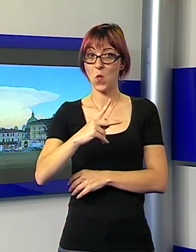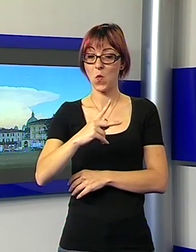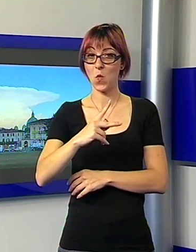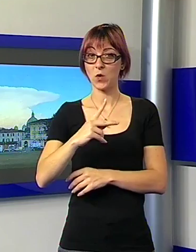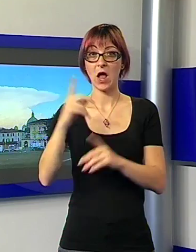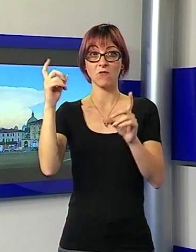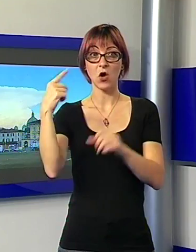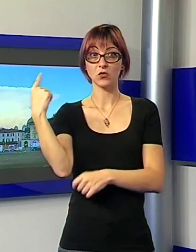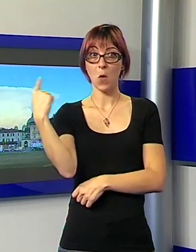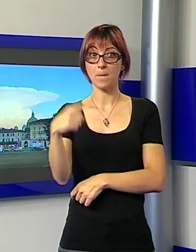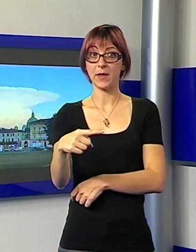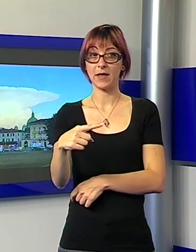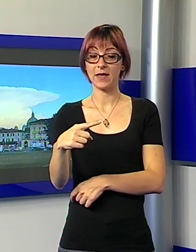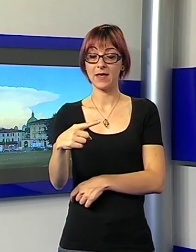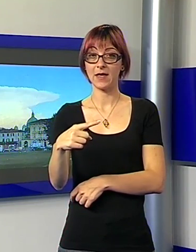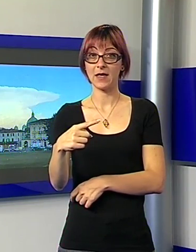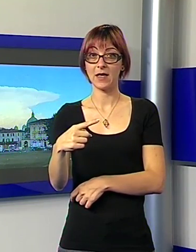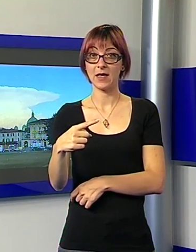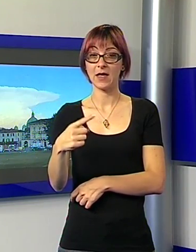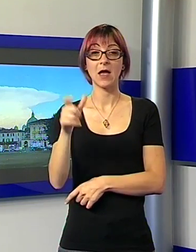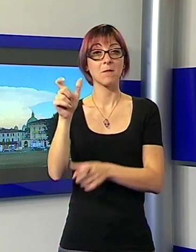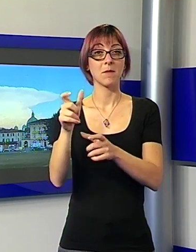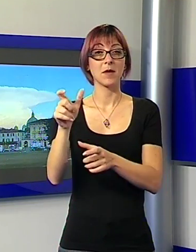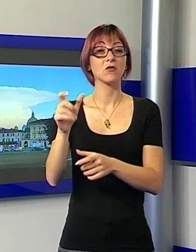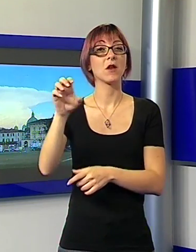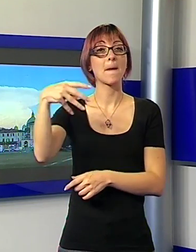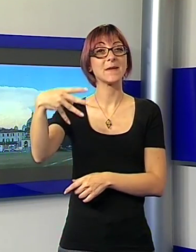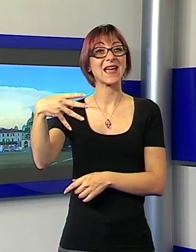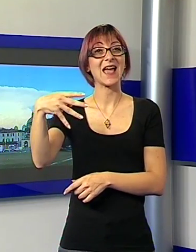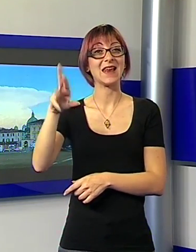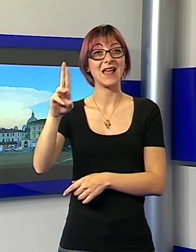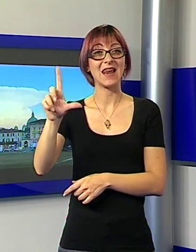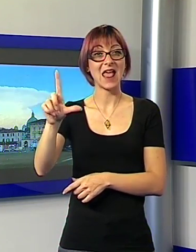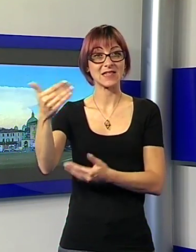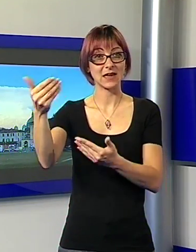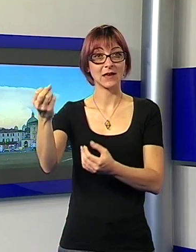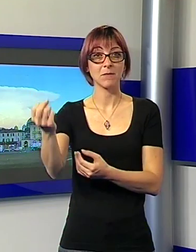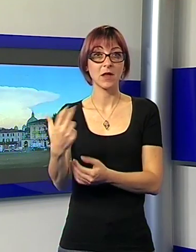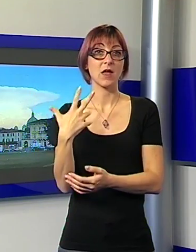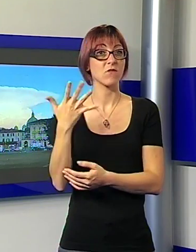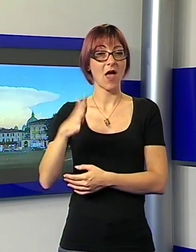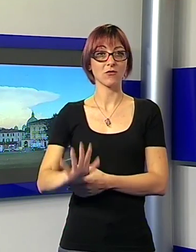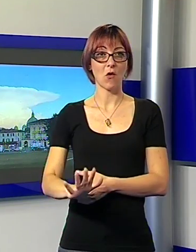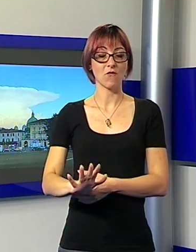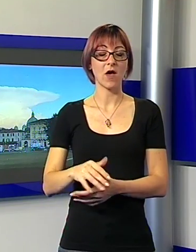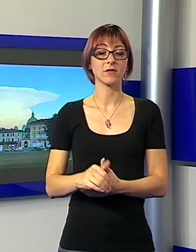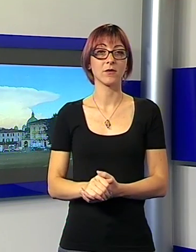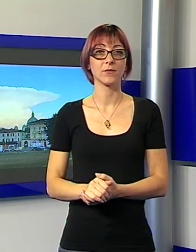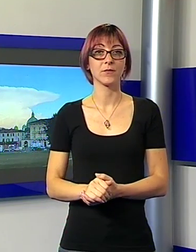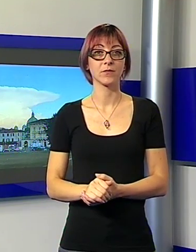questo scatto è di un nostro telespettatore, Michele Lazzarini, che ringraziamo per avercelo inviato, foto scattata